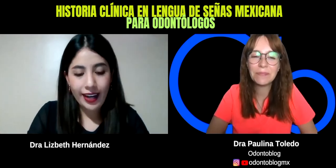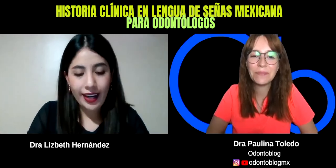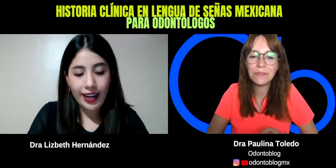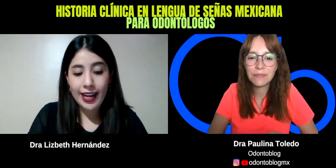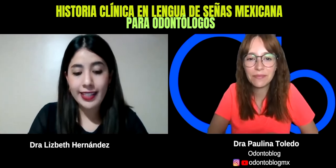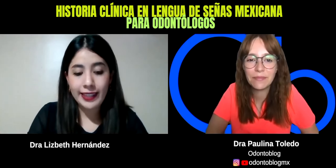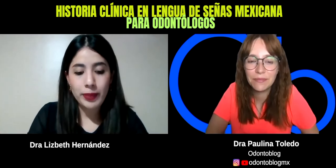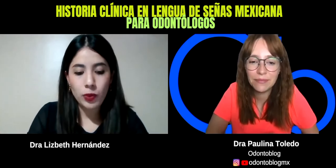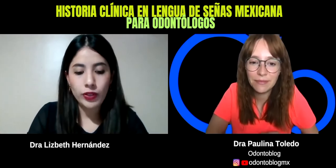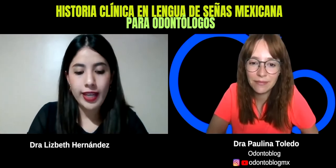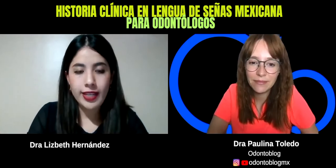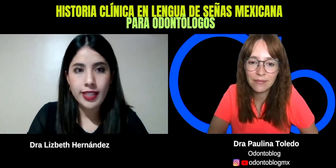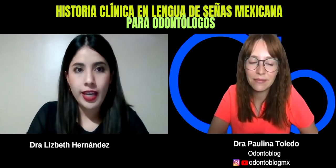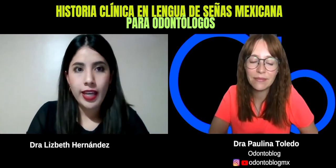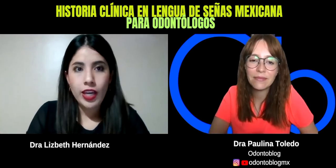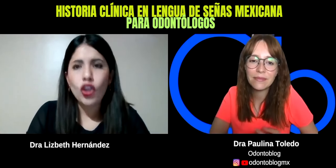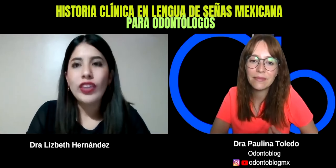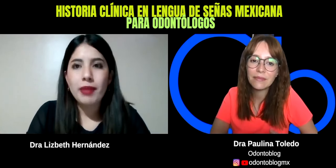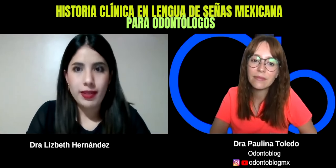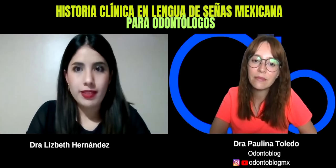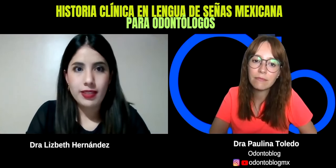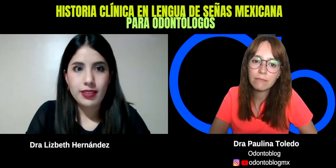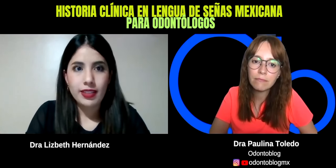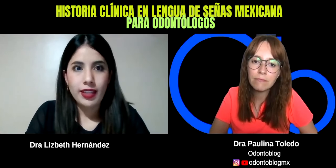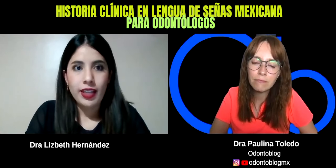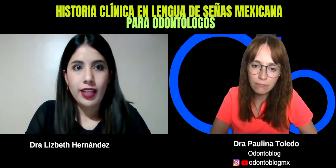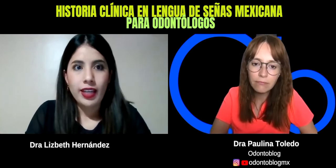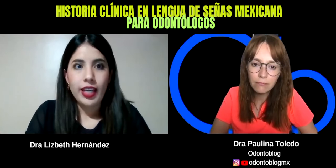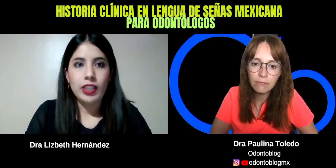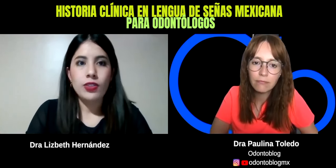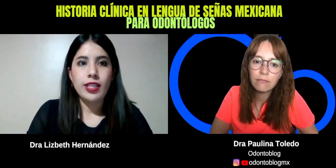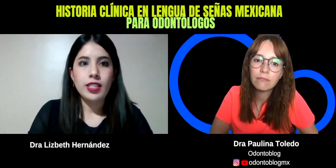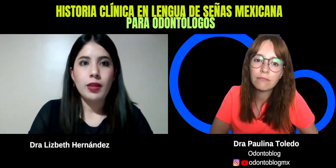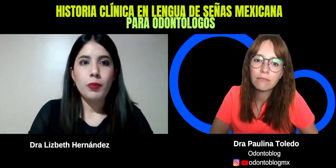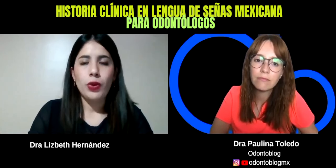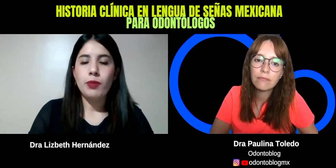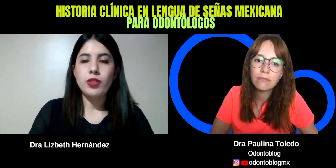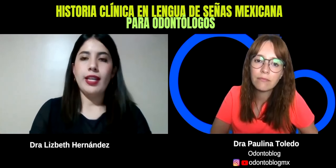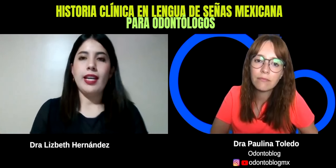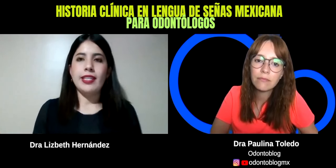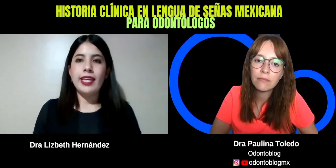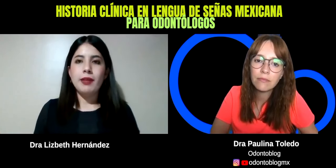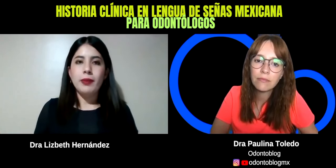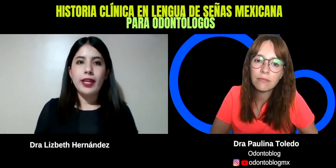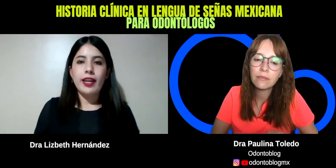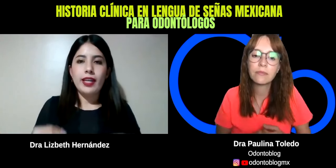La siguiente pregunta es, ¿dónde vives? Entonces, podemos, la seña de vivir es